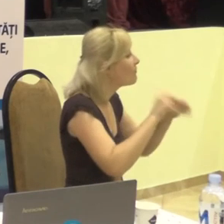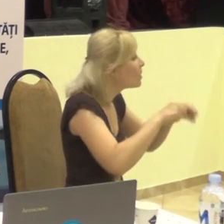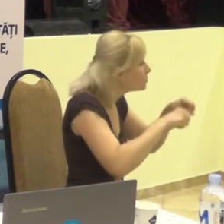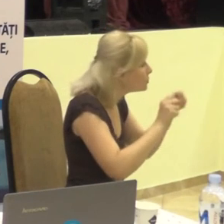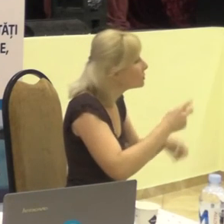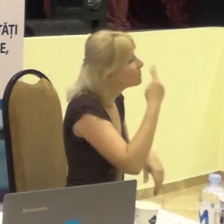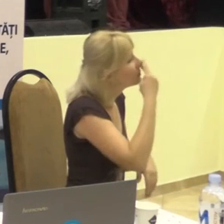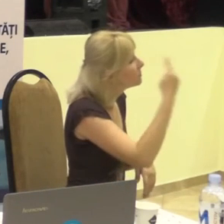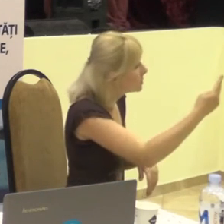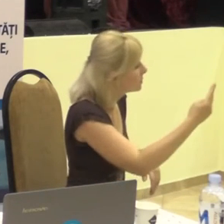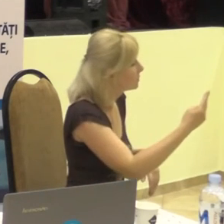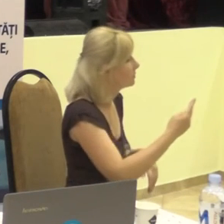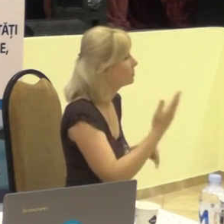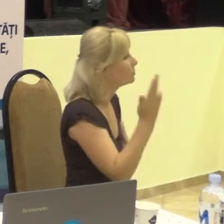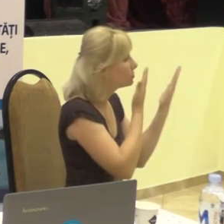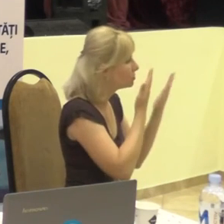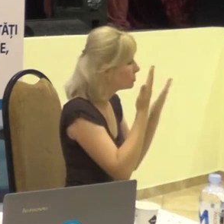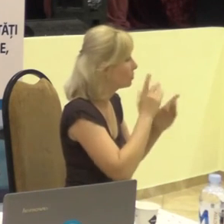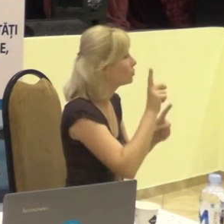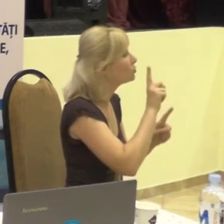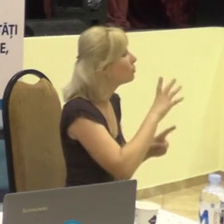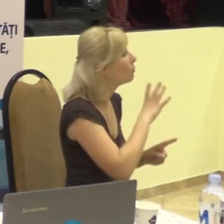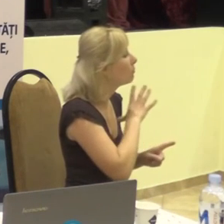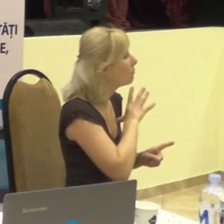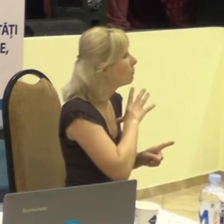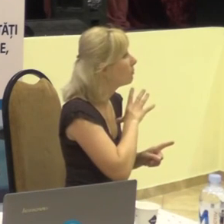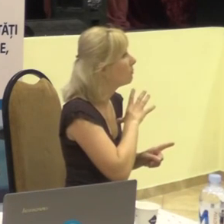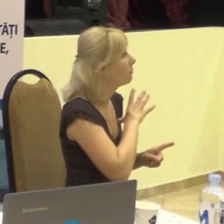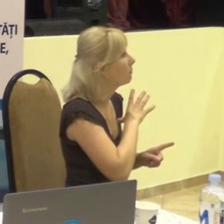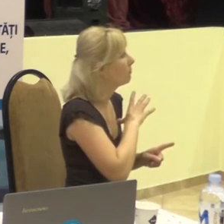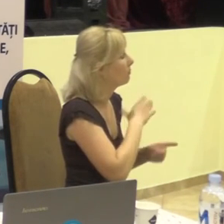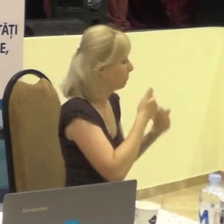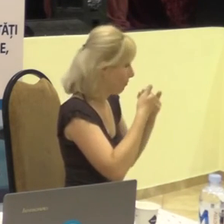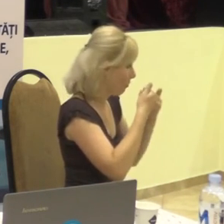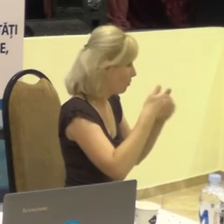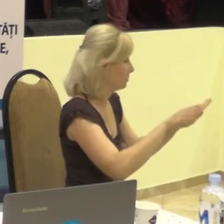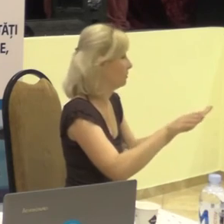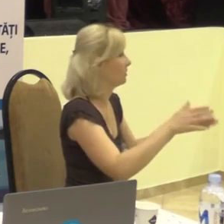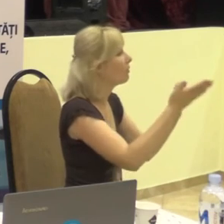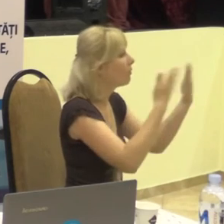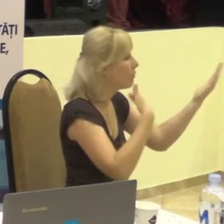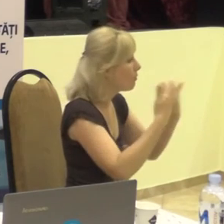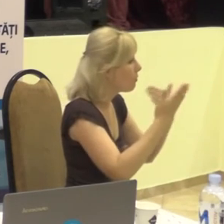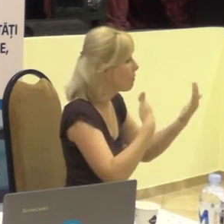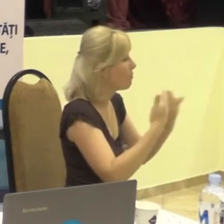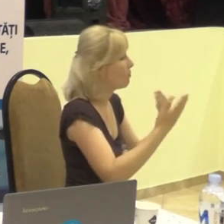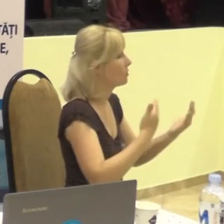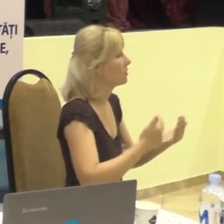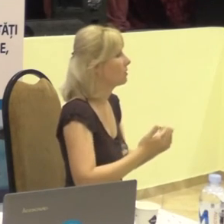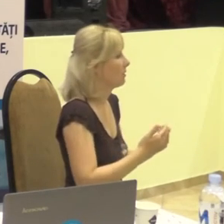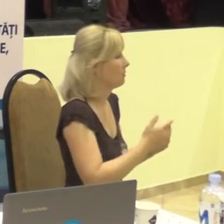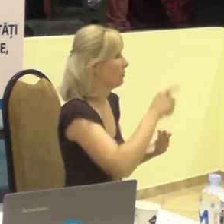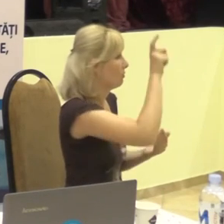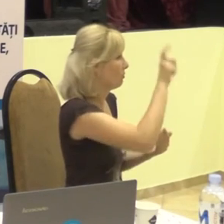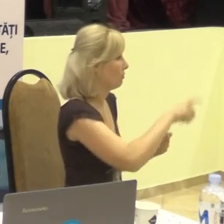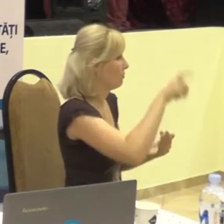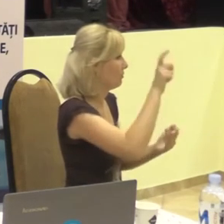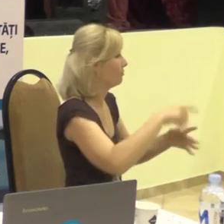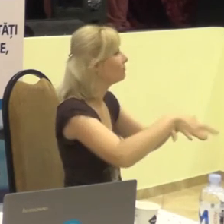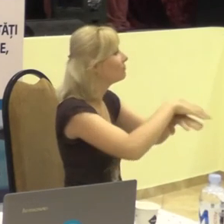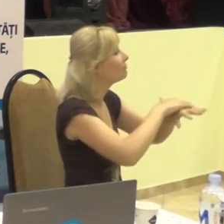pentru ca să avem o deschidere și o comunicare cu lumea